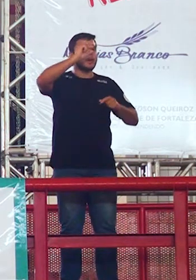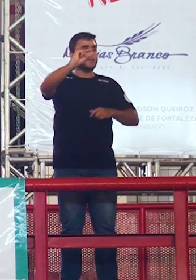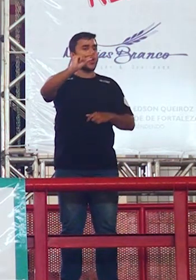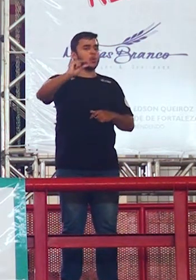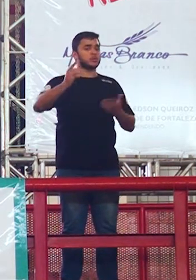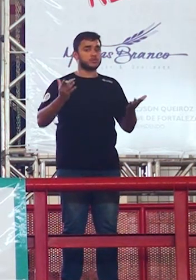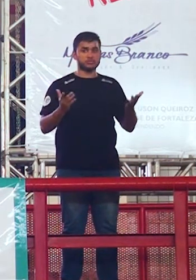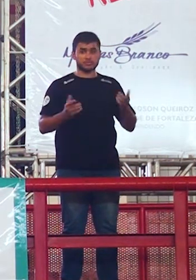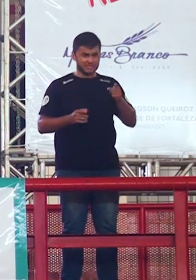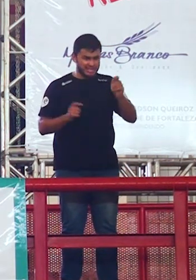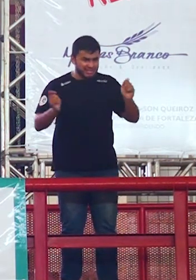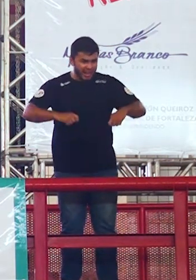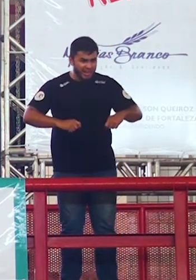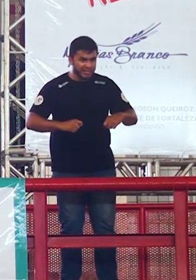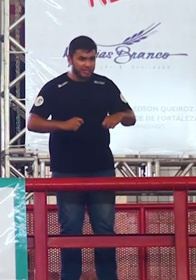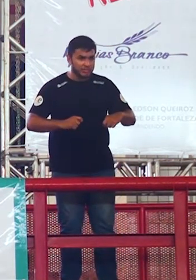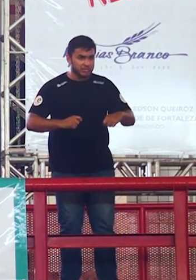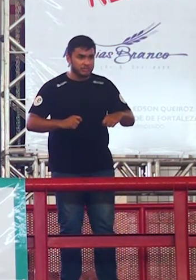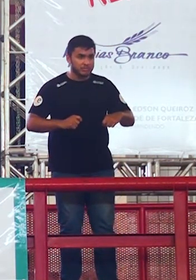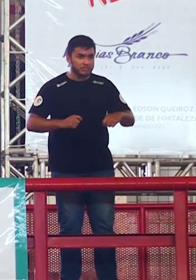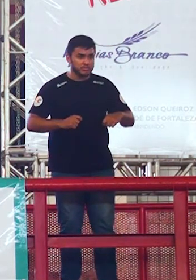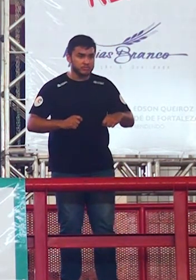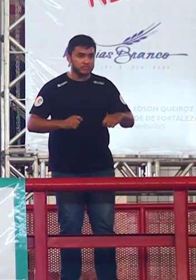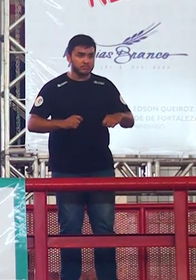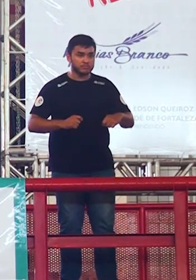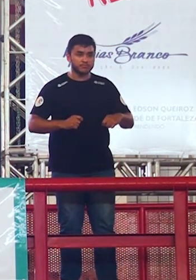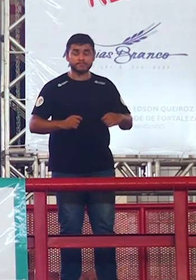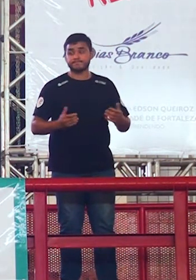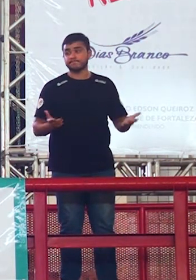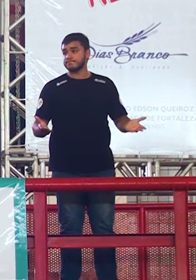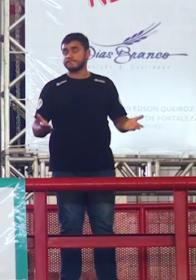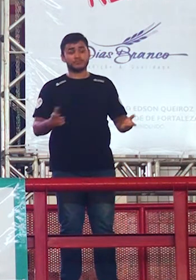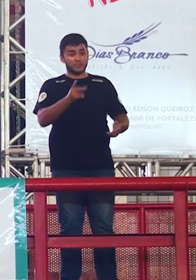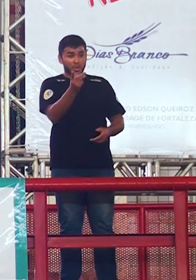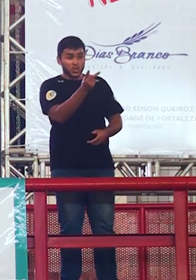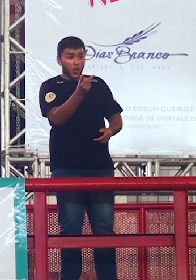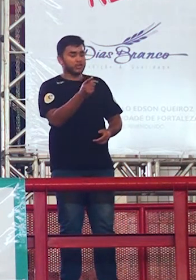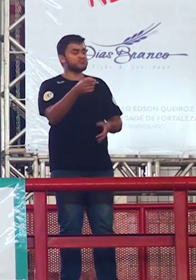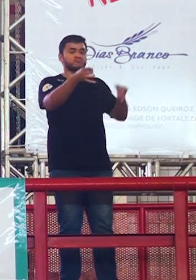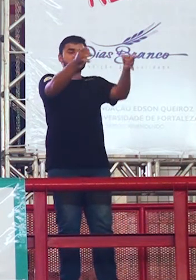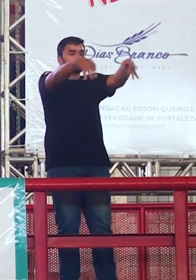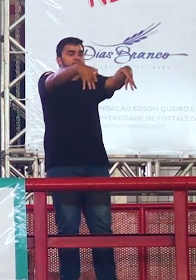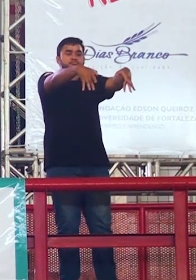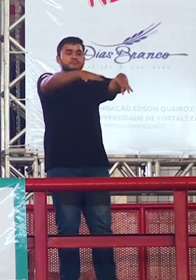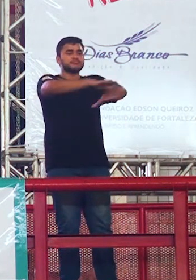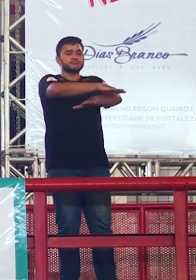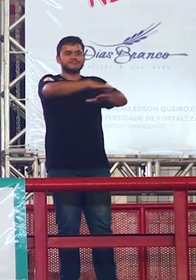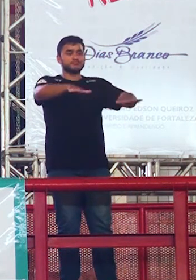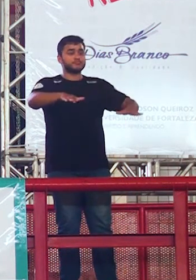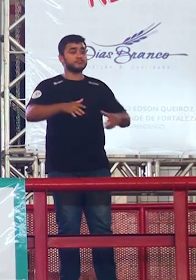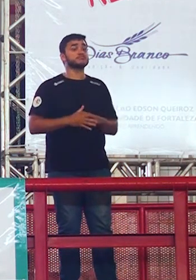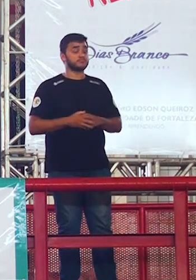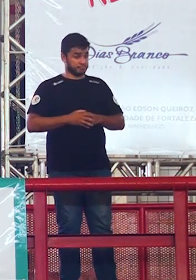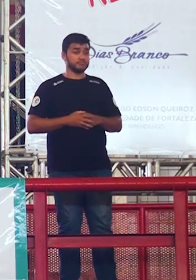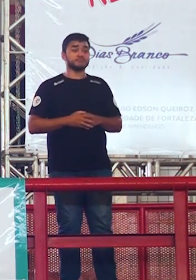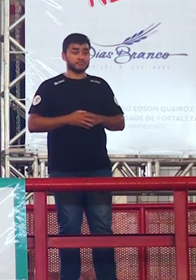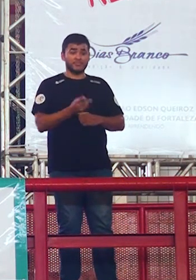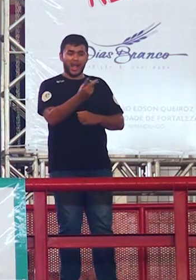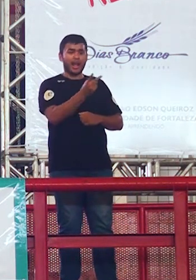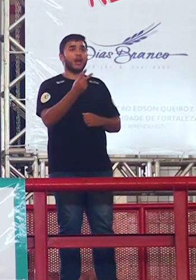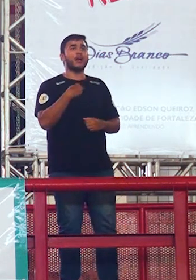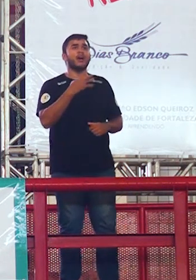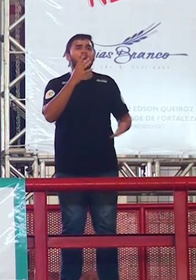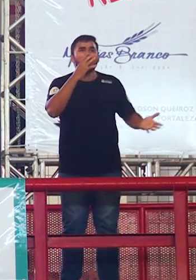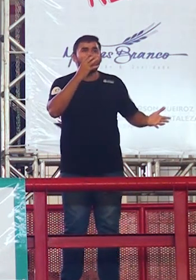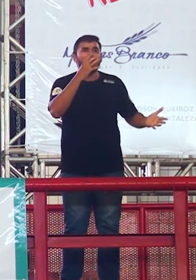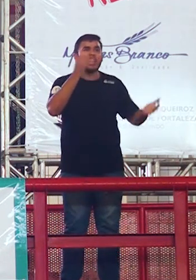tu acha que isso deu certo pessoal os meninos abandonaram a escola como é que eles vão pegar todo o conhecimento de